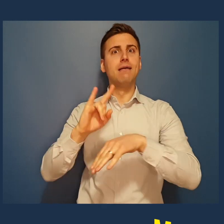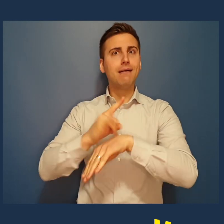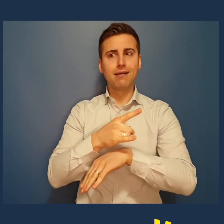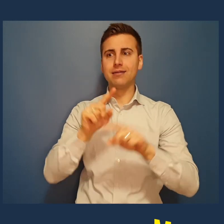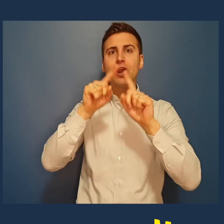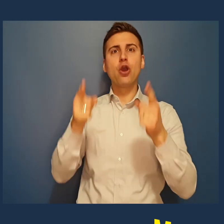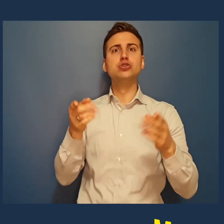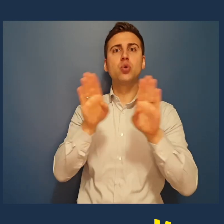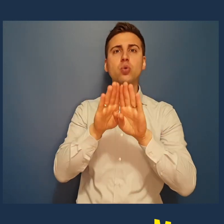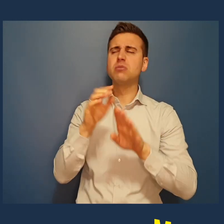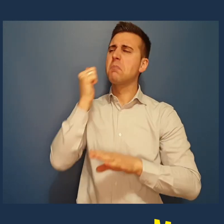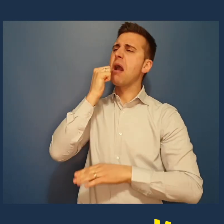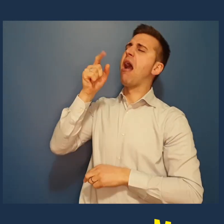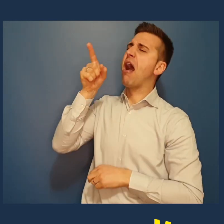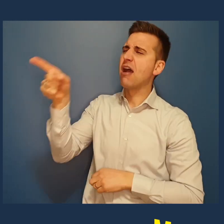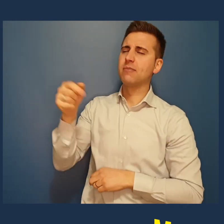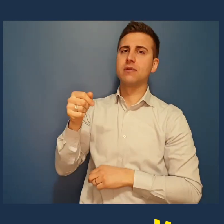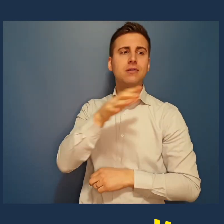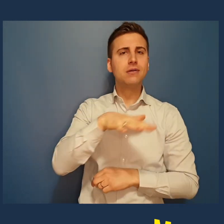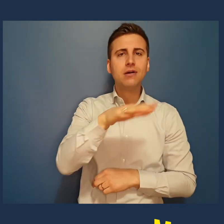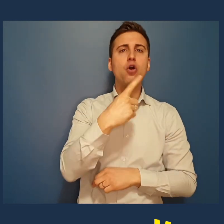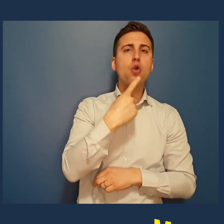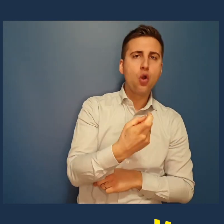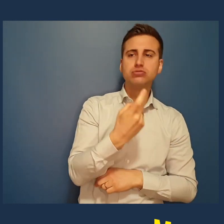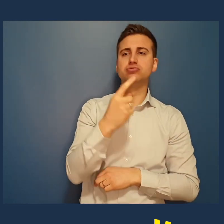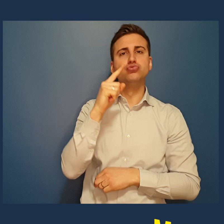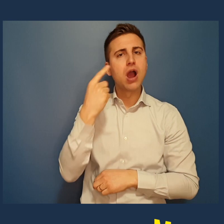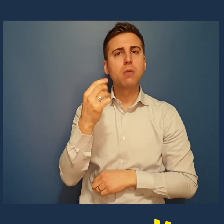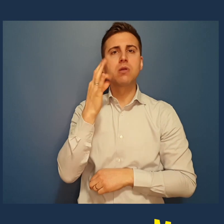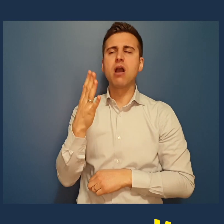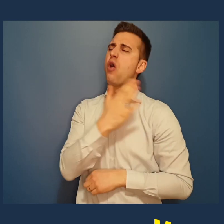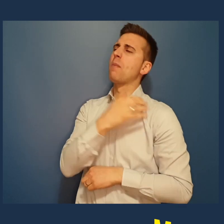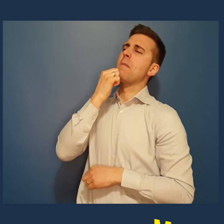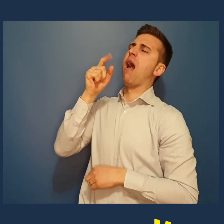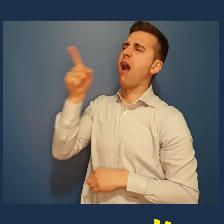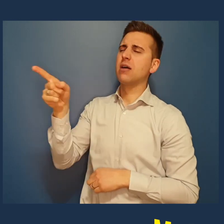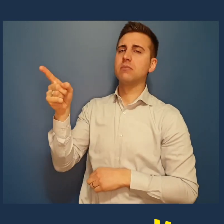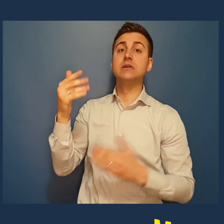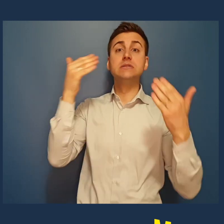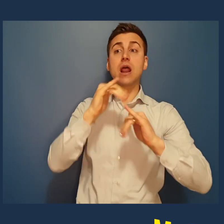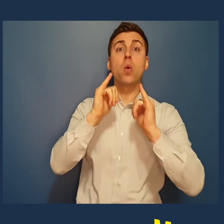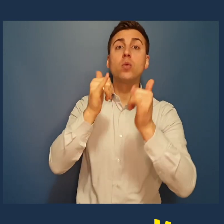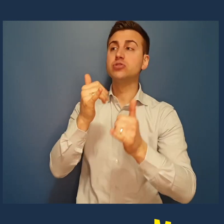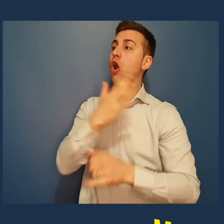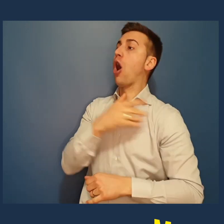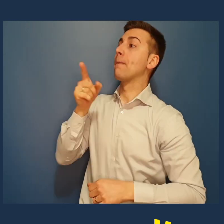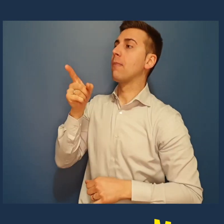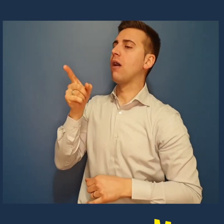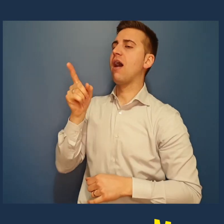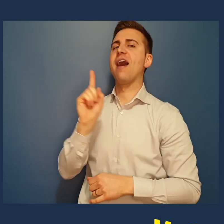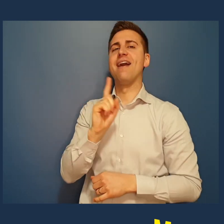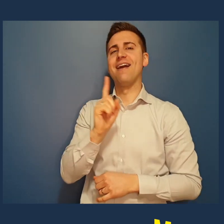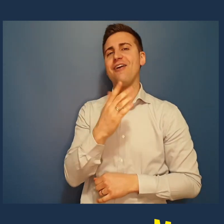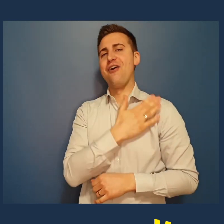e negozi chiusi? Colpa della mamma. Zone rosse, gialle e bianche? Colpa della mamma. Non poter uscire la sera? Beh no, quello è stato colpa di